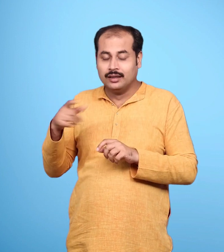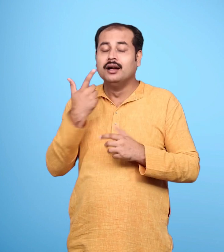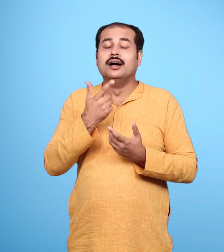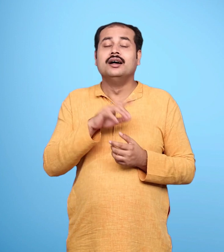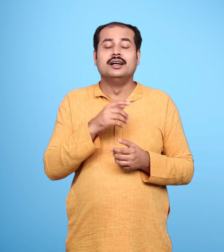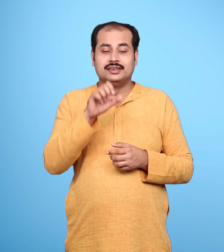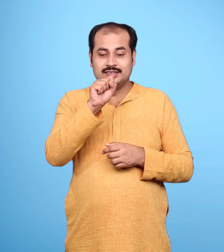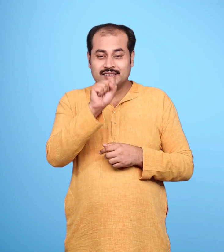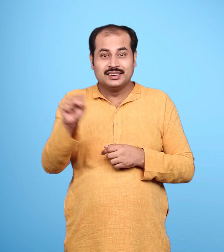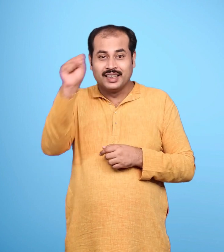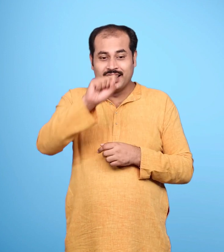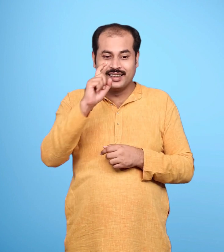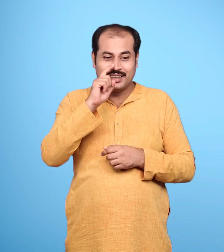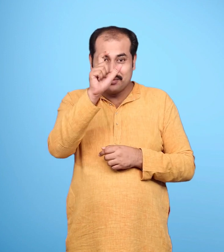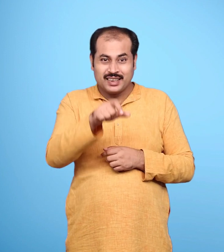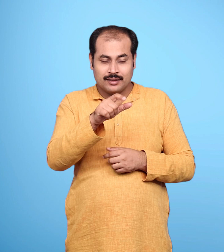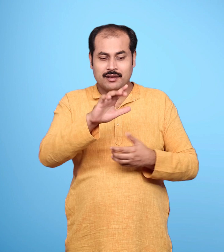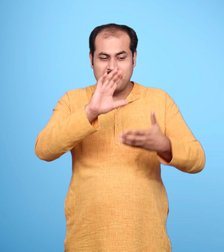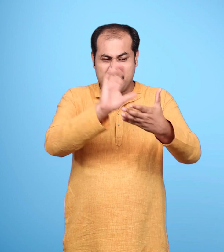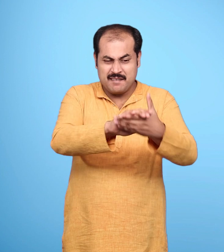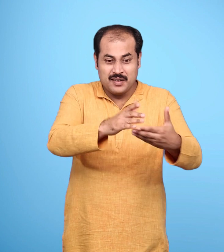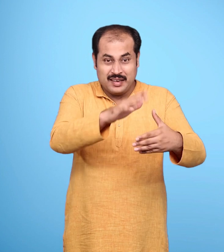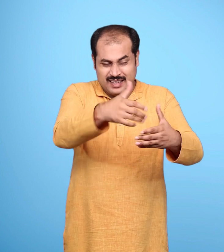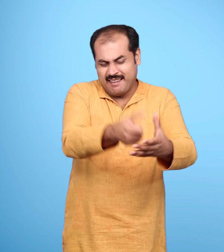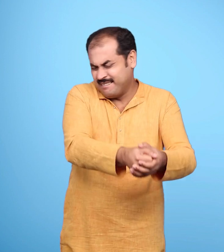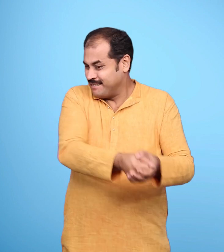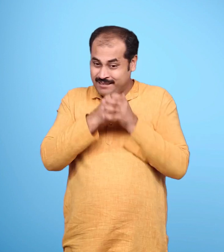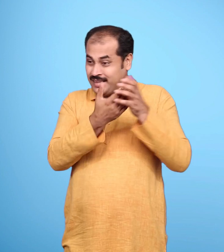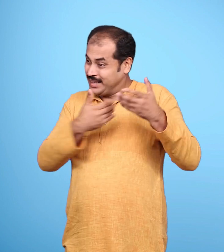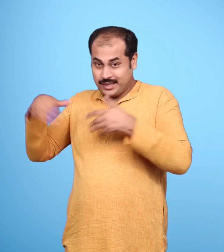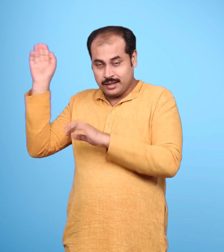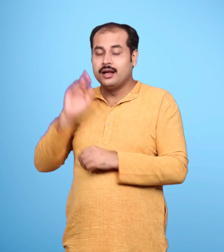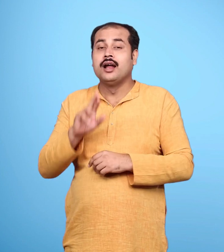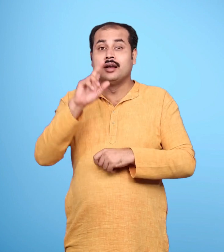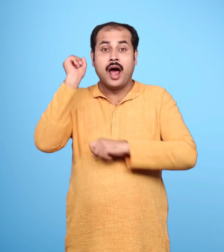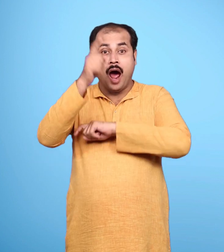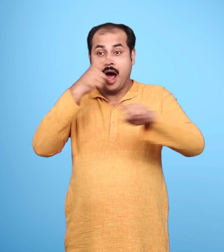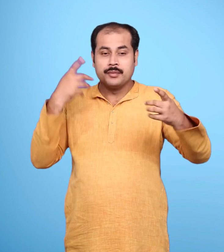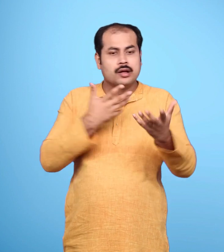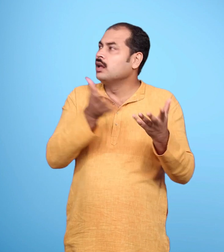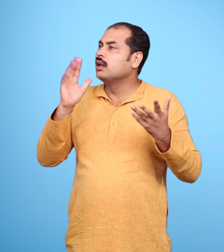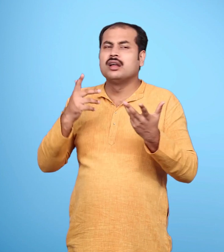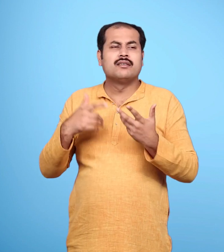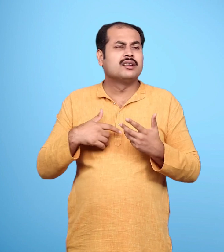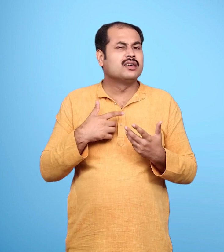सीता का हरण हो तो राम के प्रान निकल जाएंगे वह निशक्त हो जाएंगे